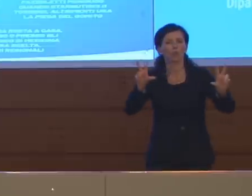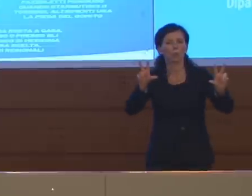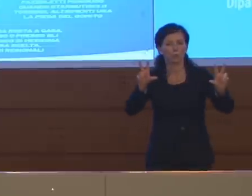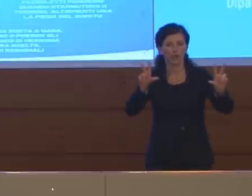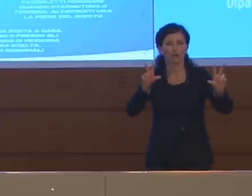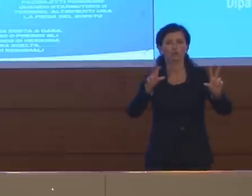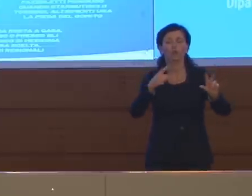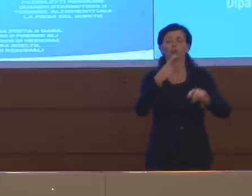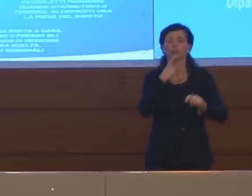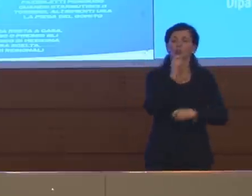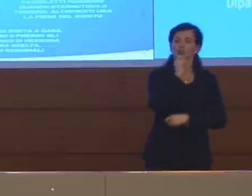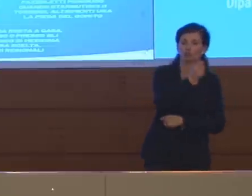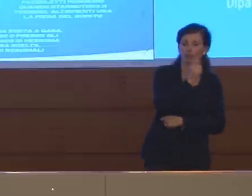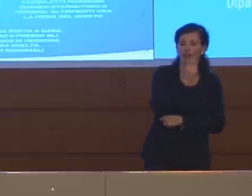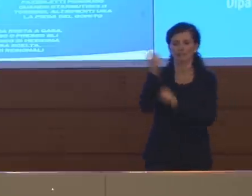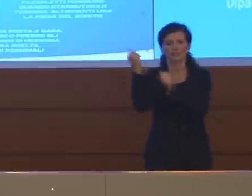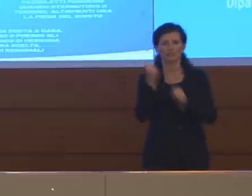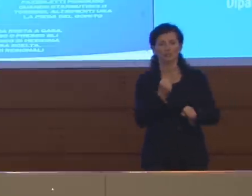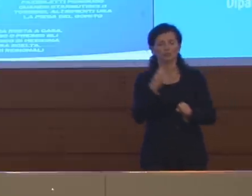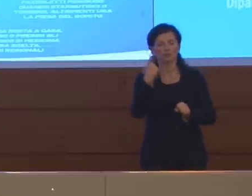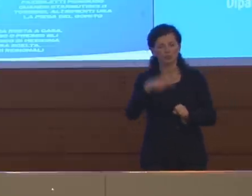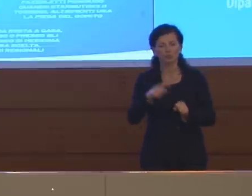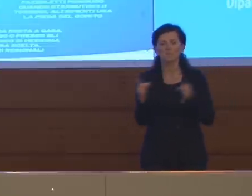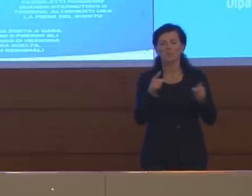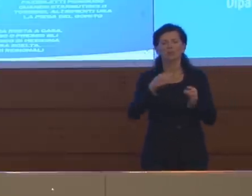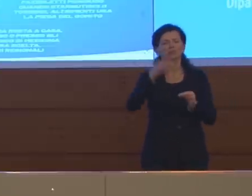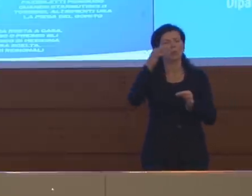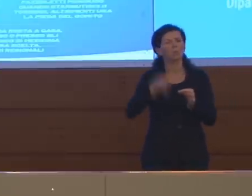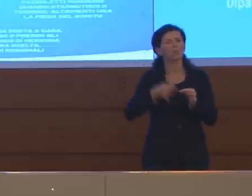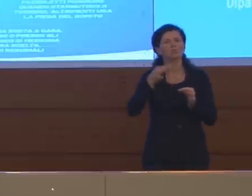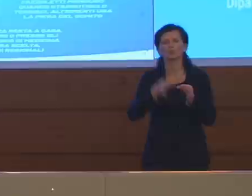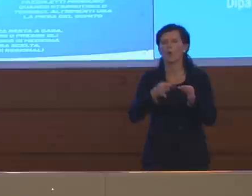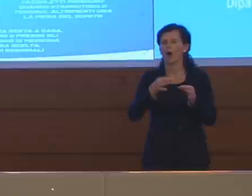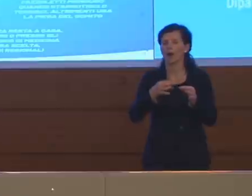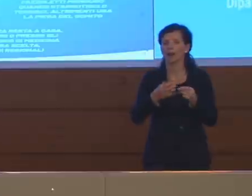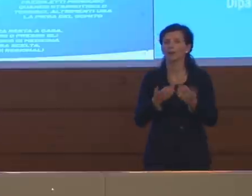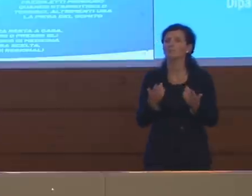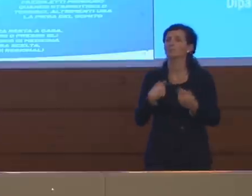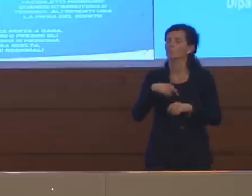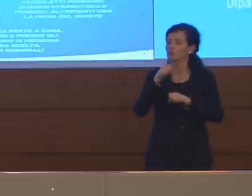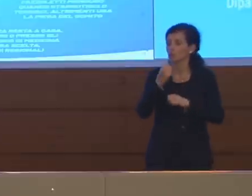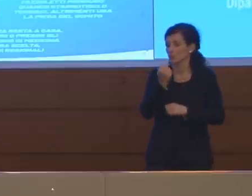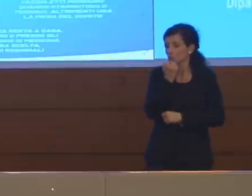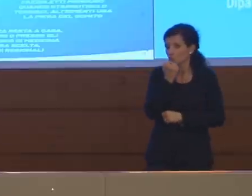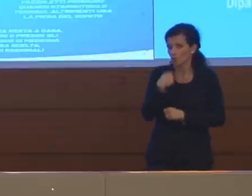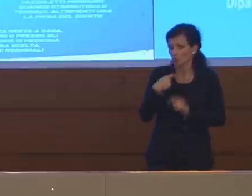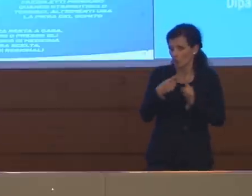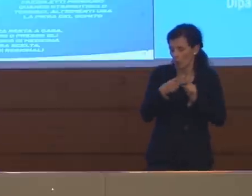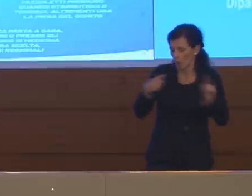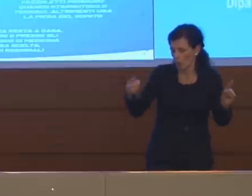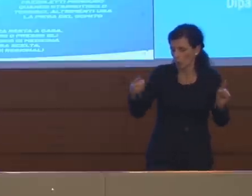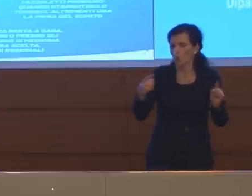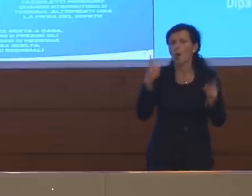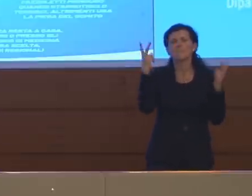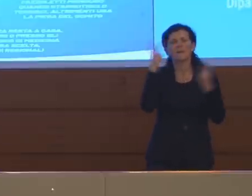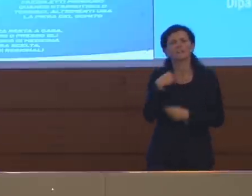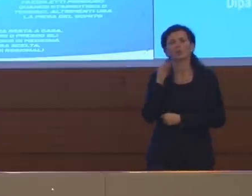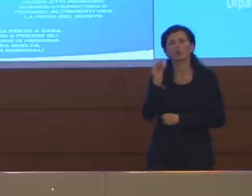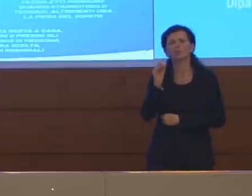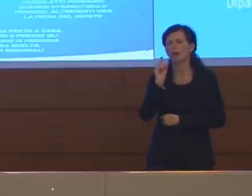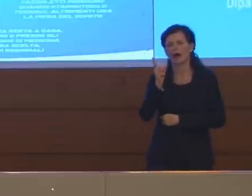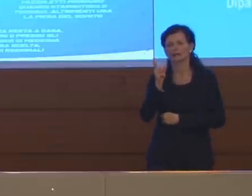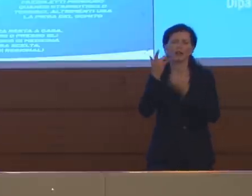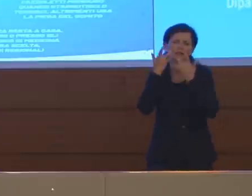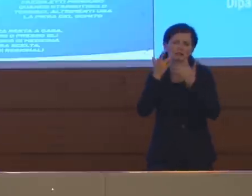e le istituzioni in maniera abbastanza puntuale. Accantone, mi scuso per la lunga premessa, la domanda è abbastanza